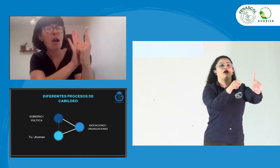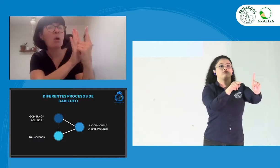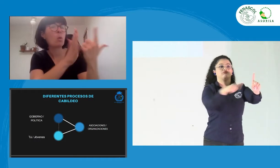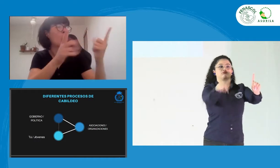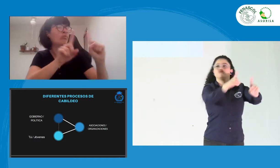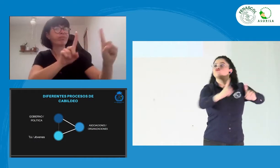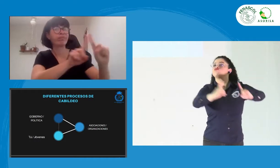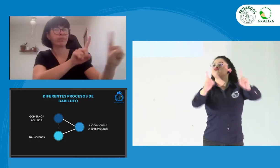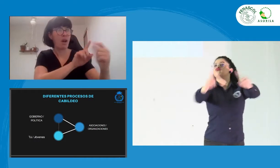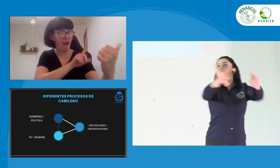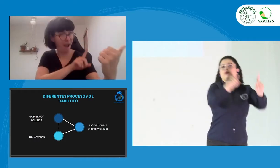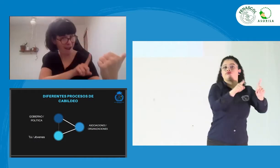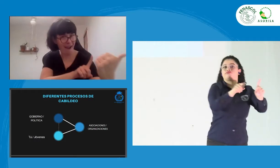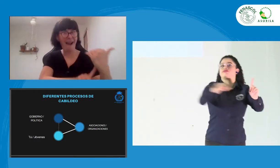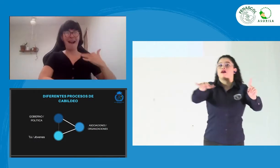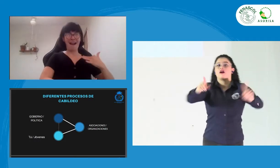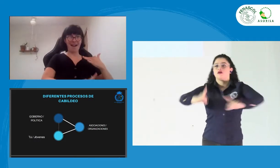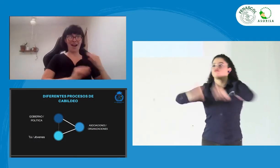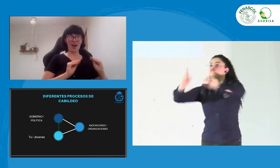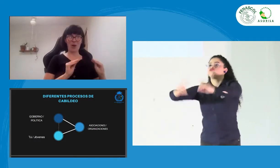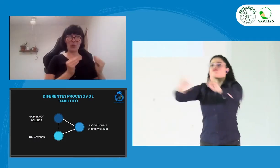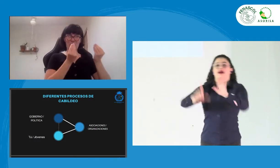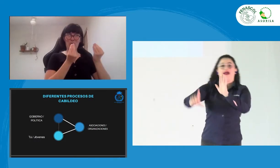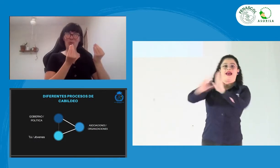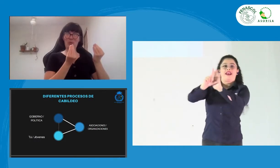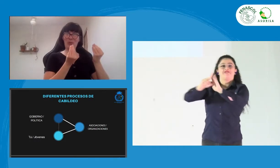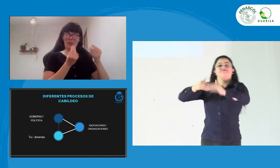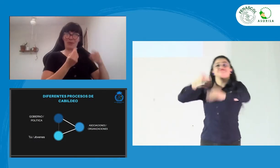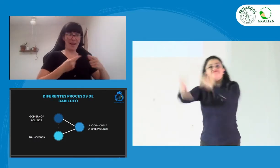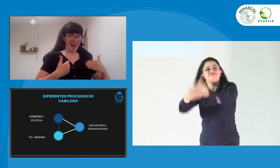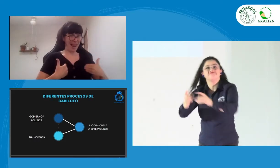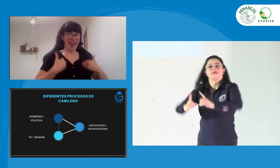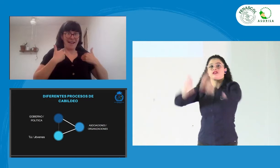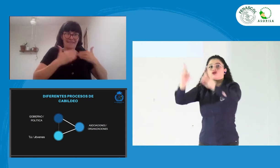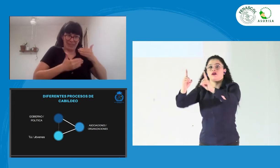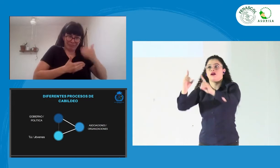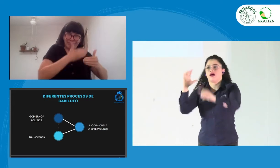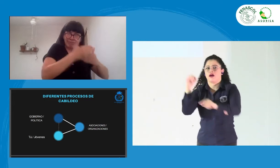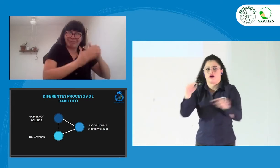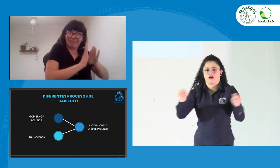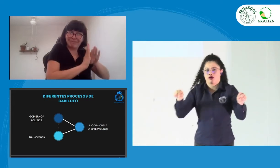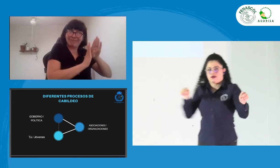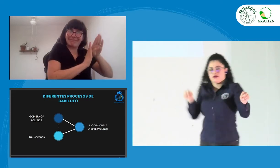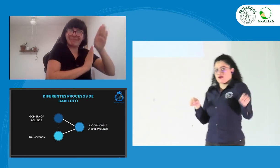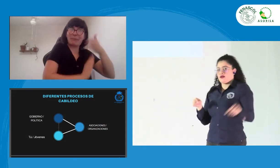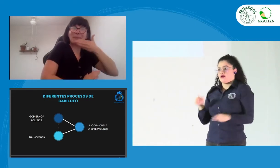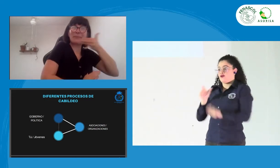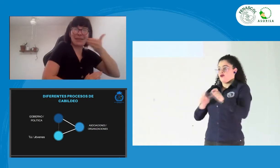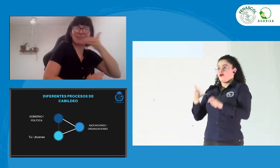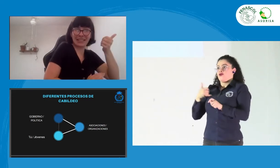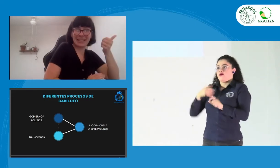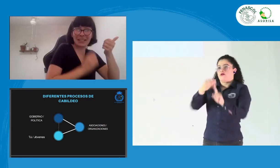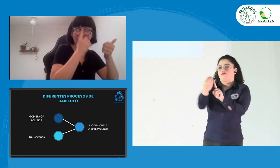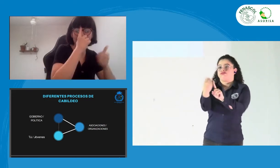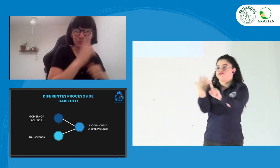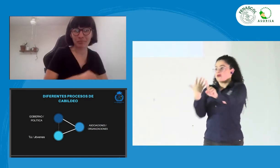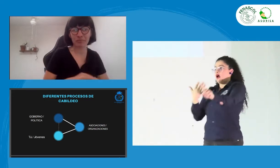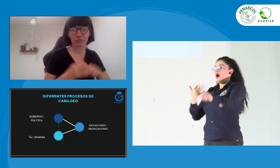los políticos y los tomadores de decisiones, para que cuando se legisle, se lleve también la voz de los jóvenes y se logre